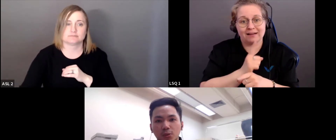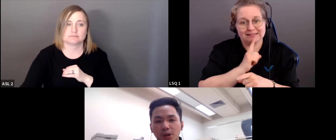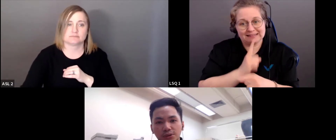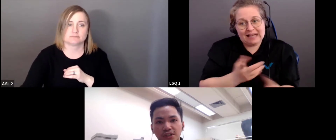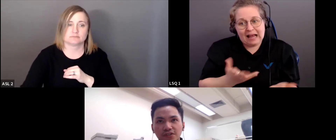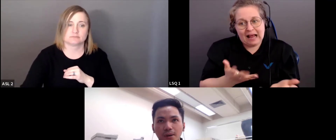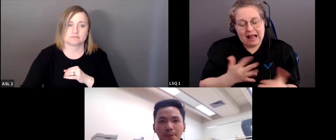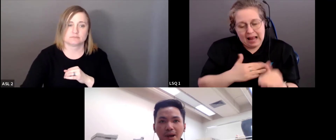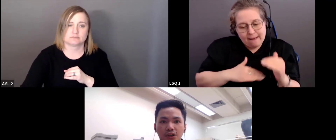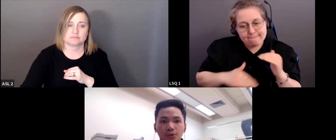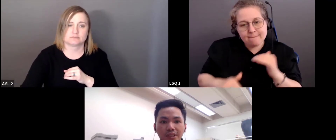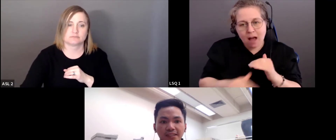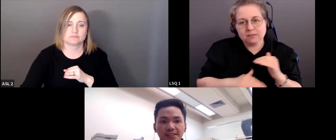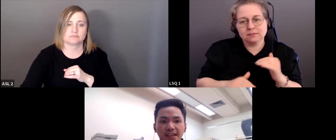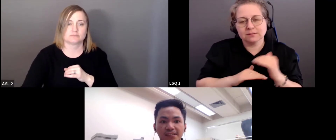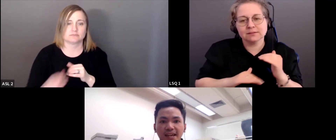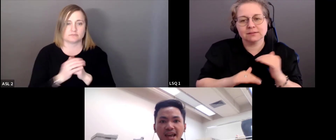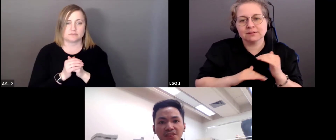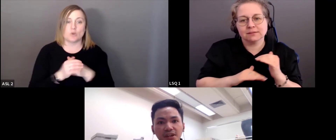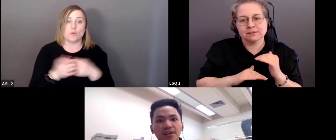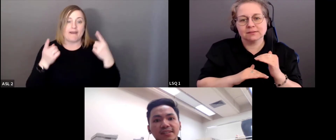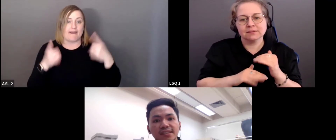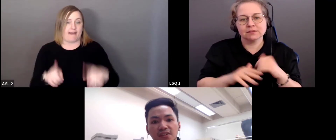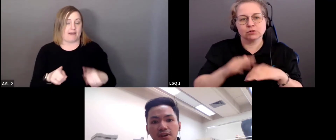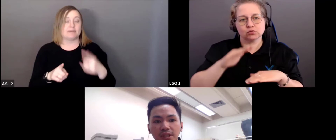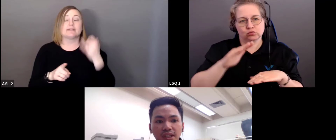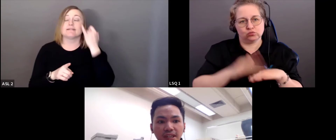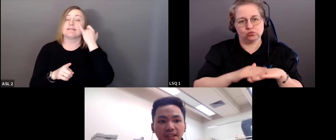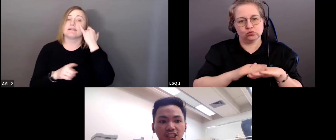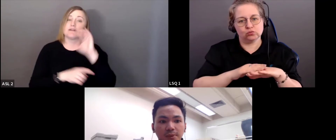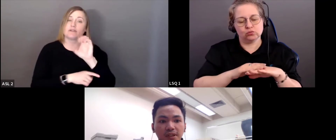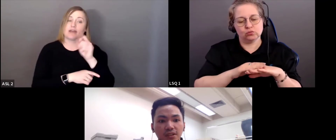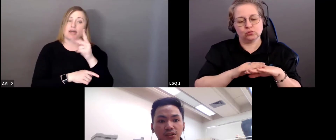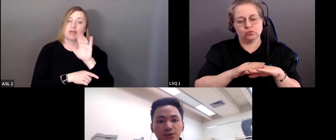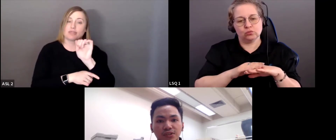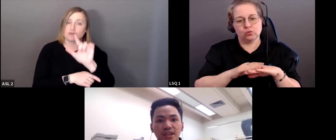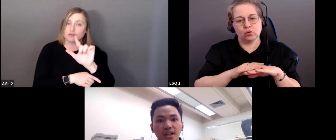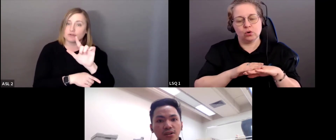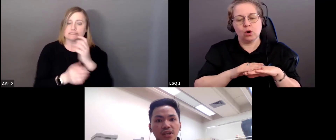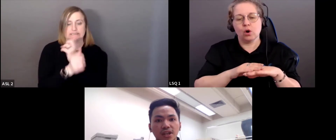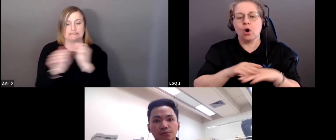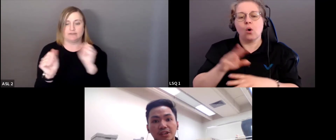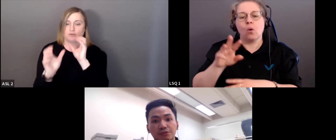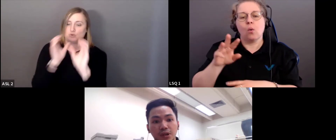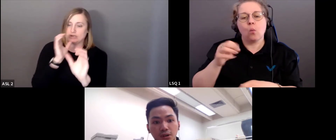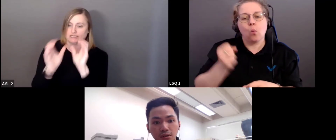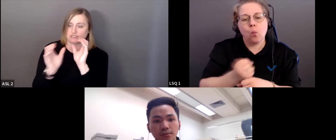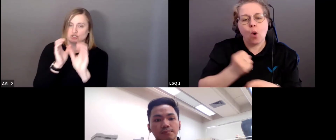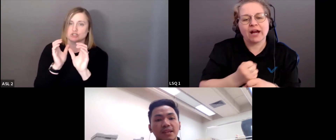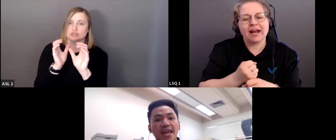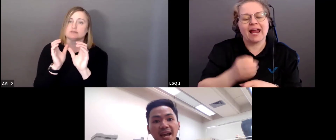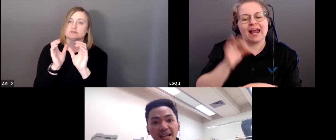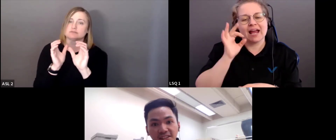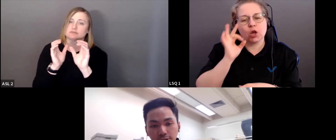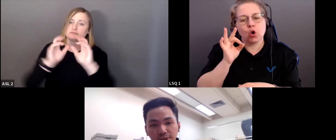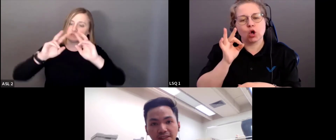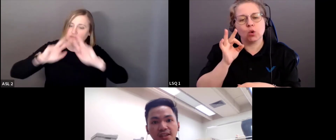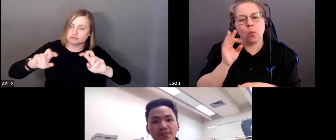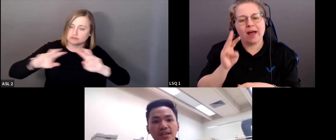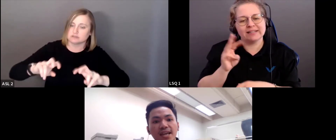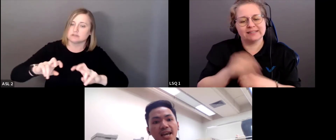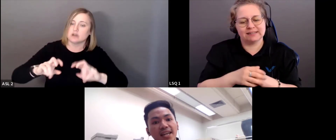principe « working in good ways ». Voici ce que j'ai appris de mes collègues.